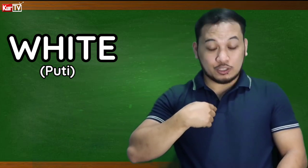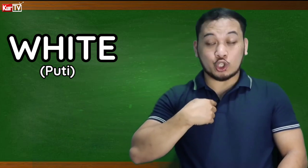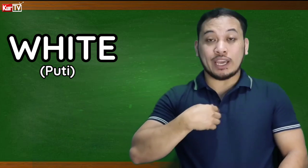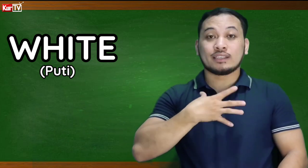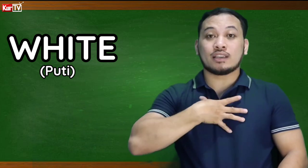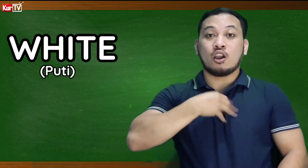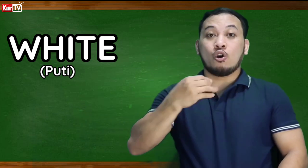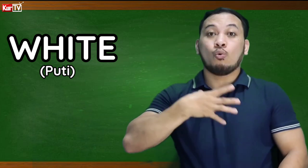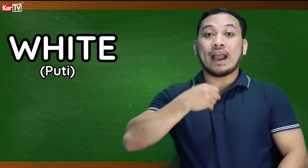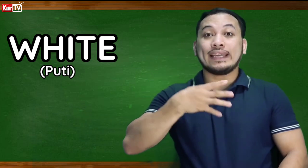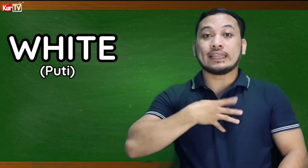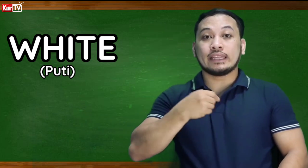chest white